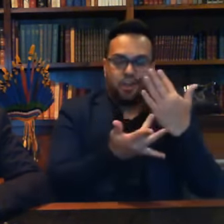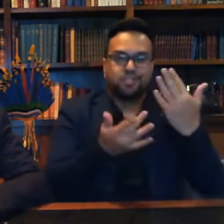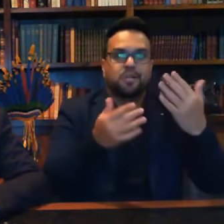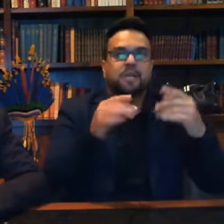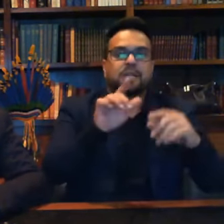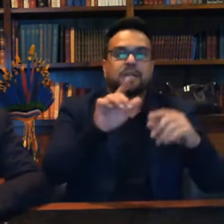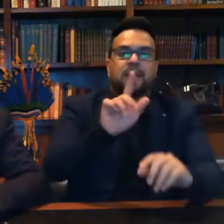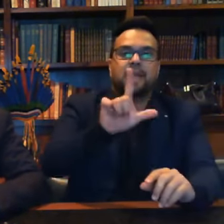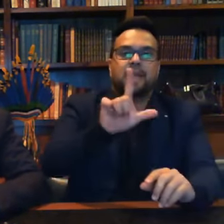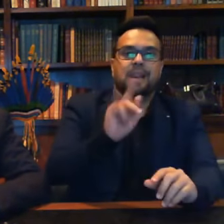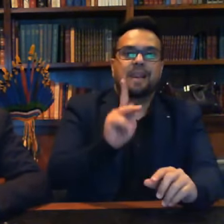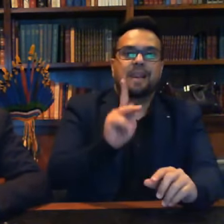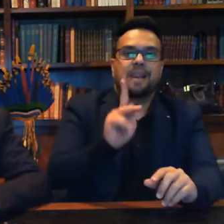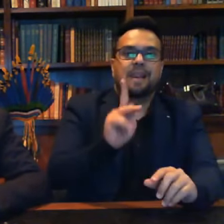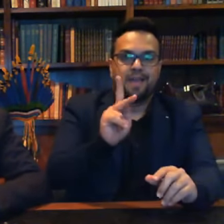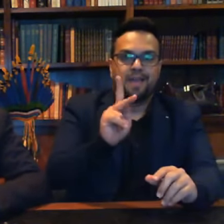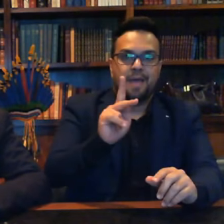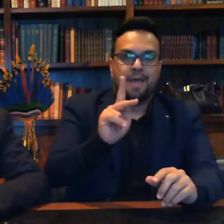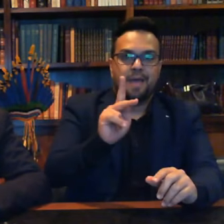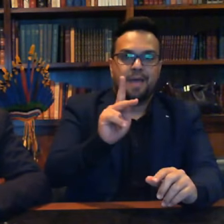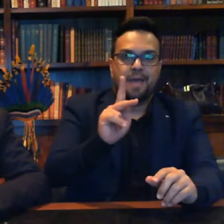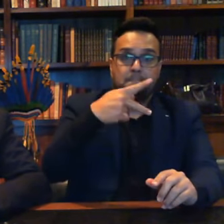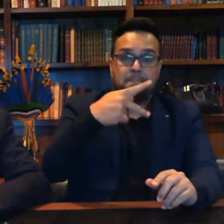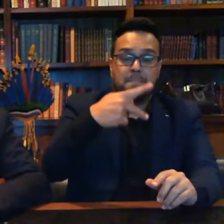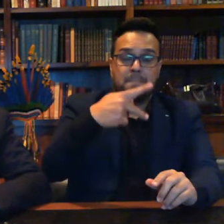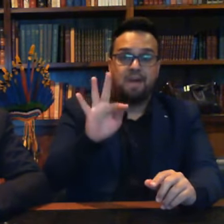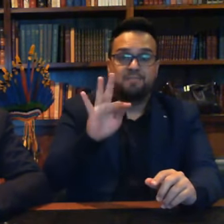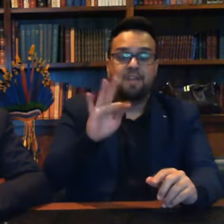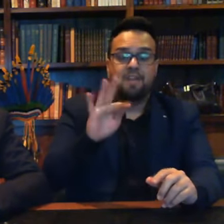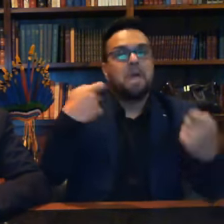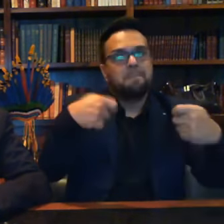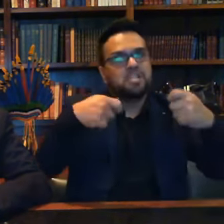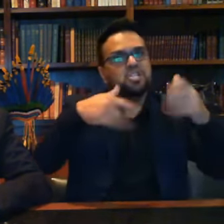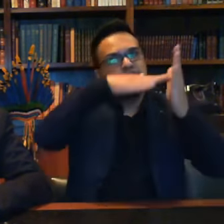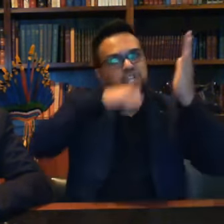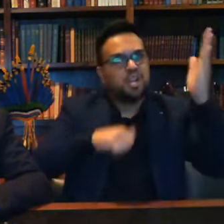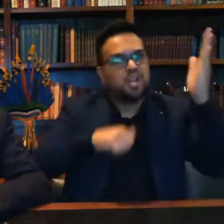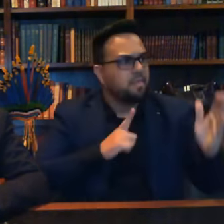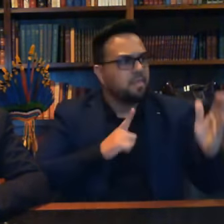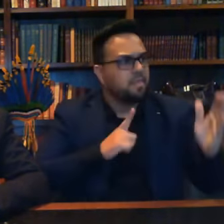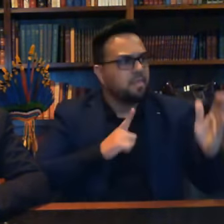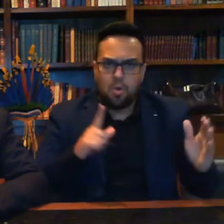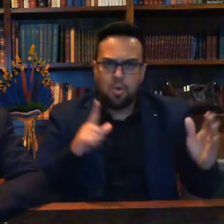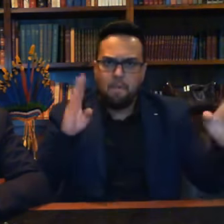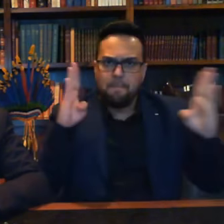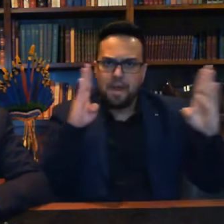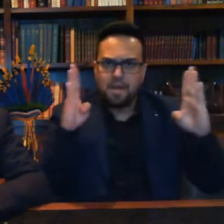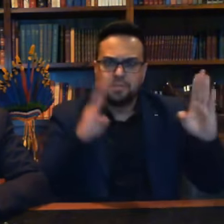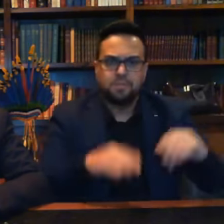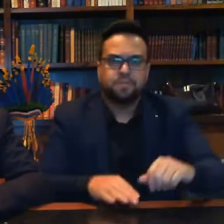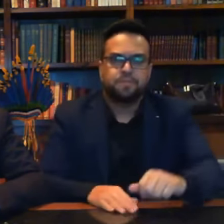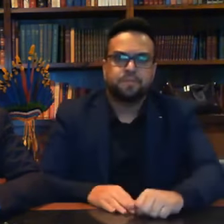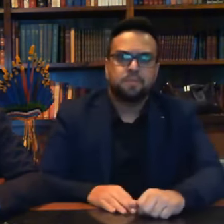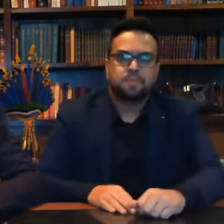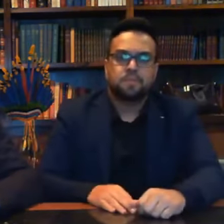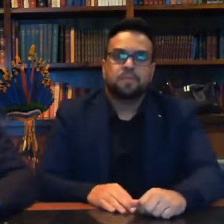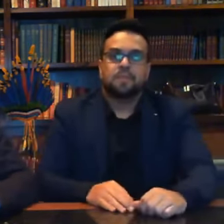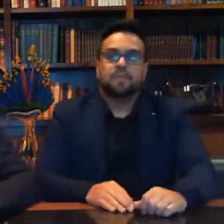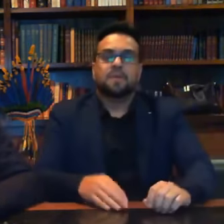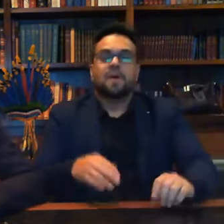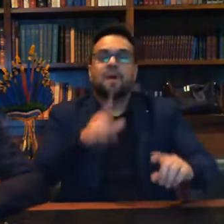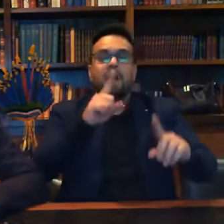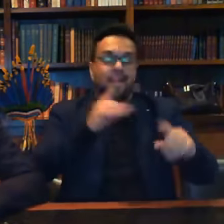da Polícia Federal tem que ser retirados. Qual o prazo que deu? o prazo aí? Agora aqui, presidente. E o que mais também? Afastou o delegado responsável.